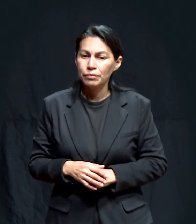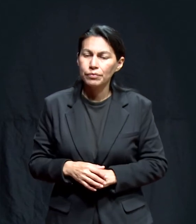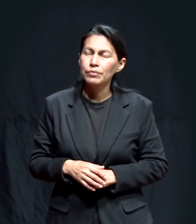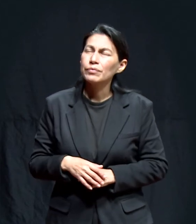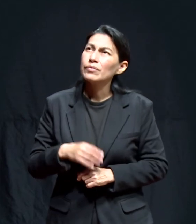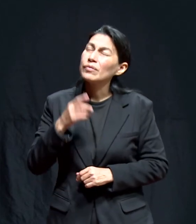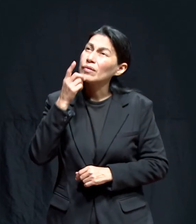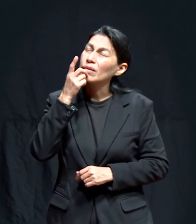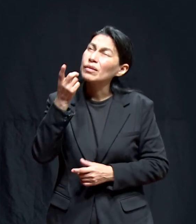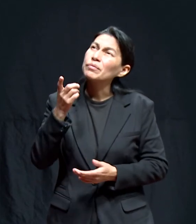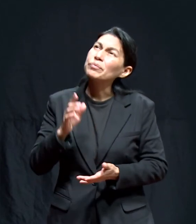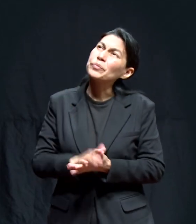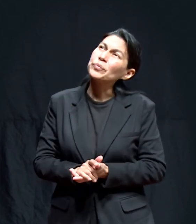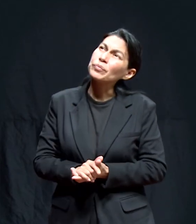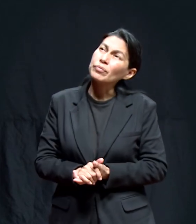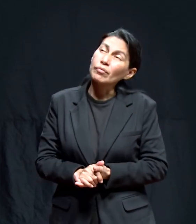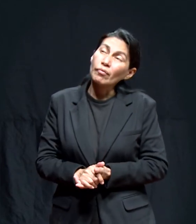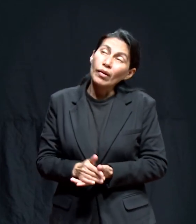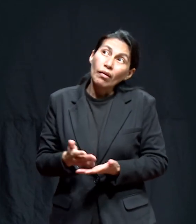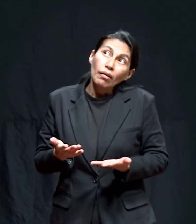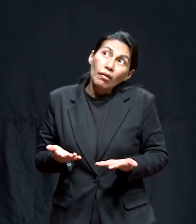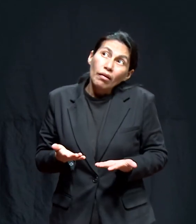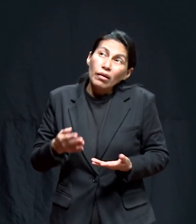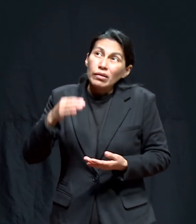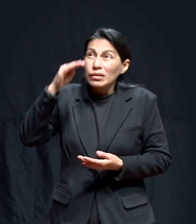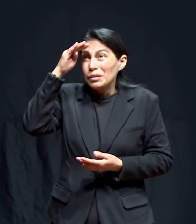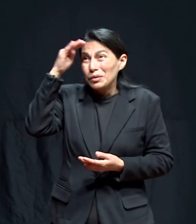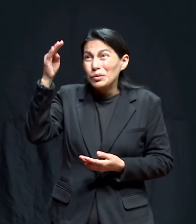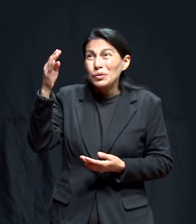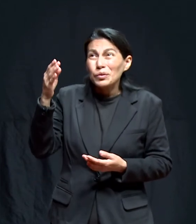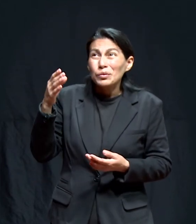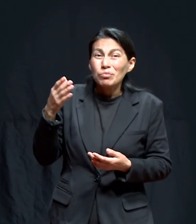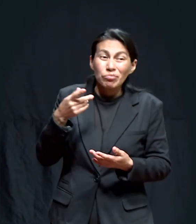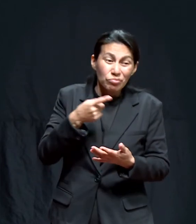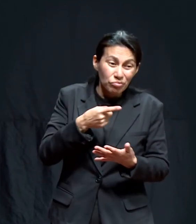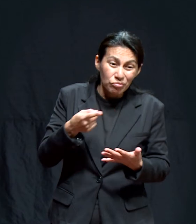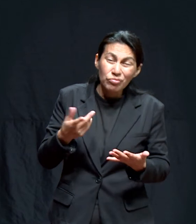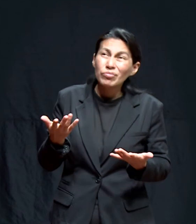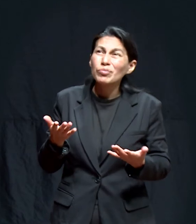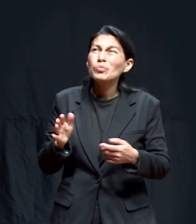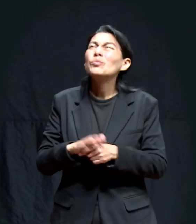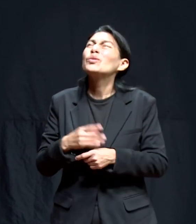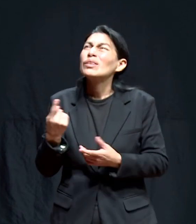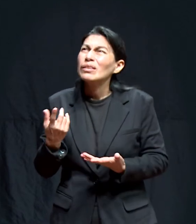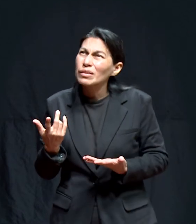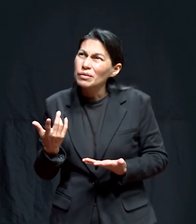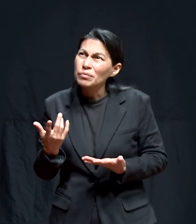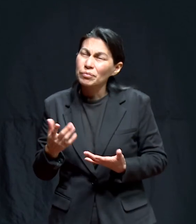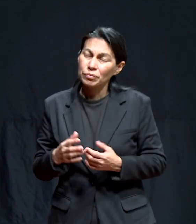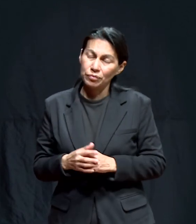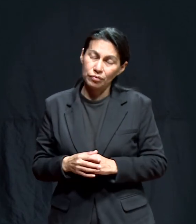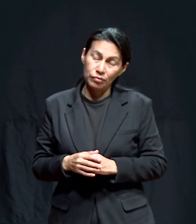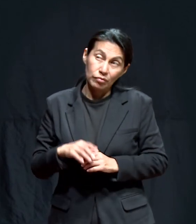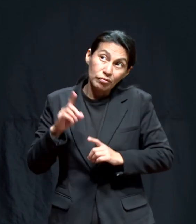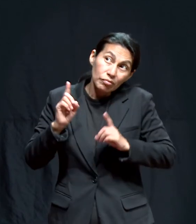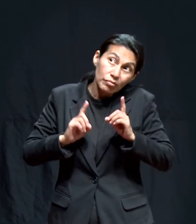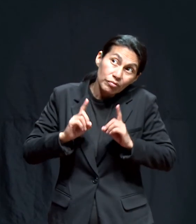dije al Señor, Señor, ¿por qué suceden estas cosas? Tal vez